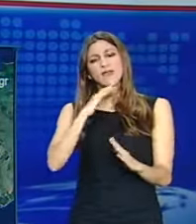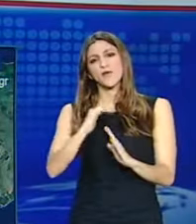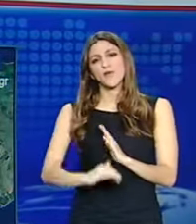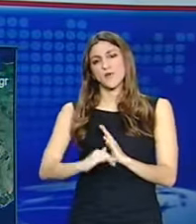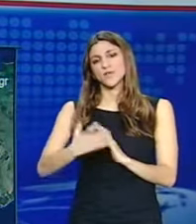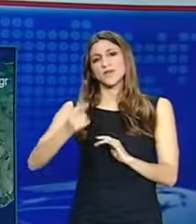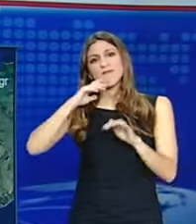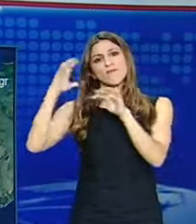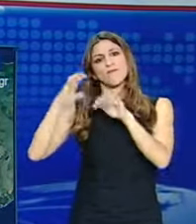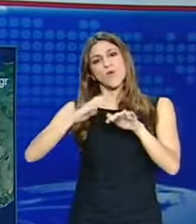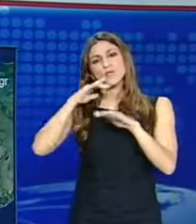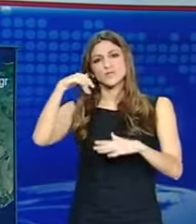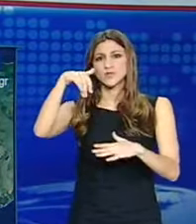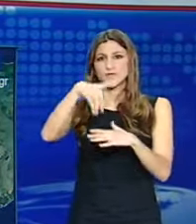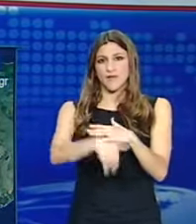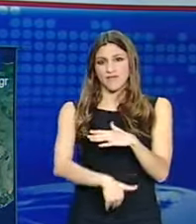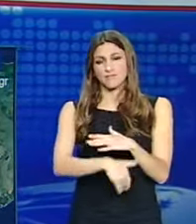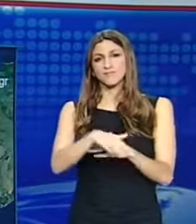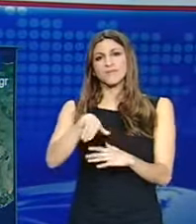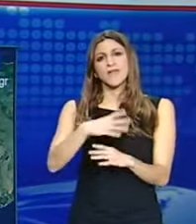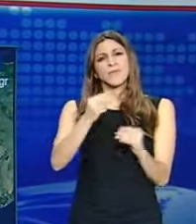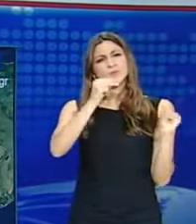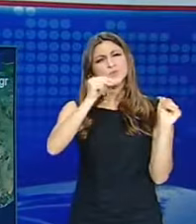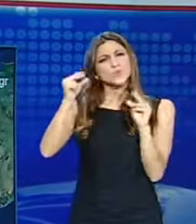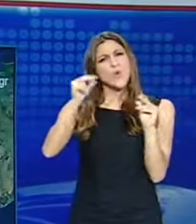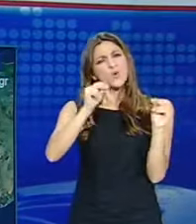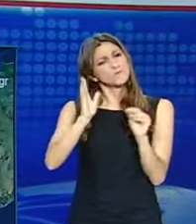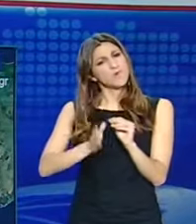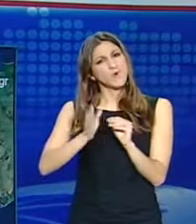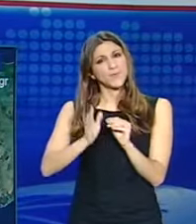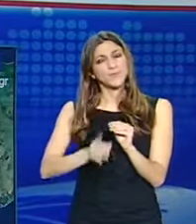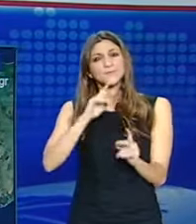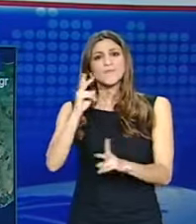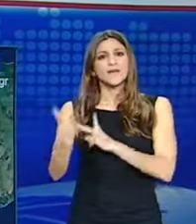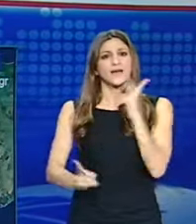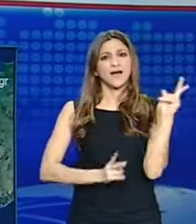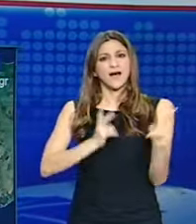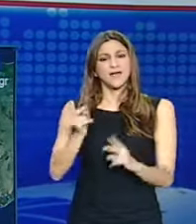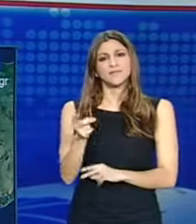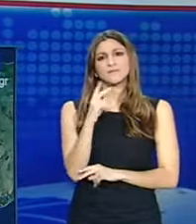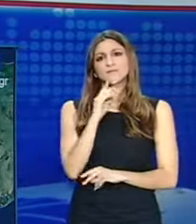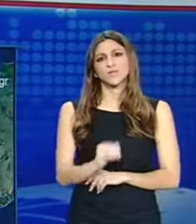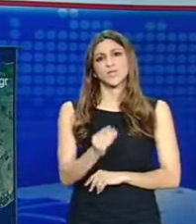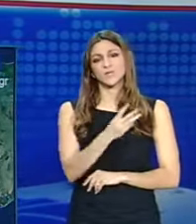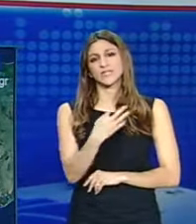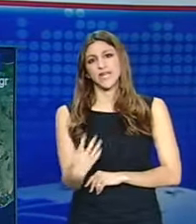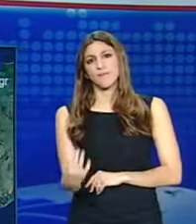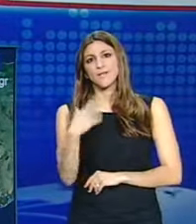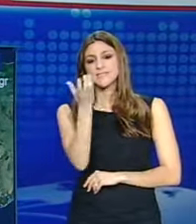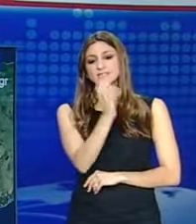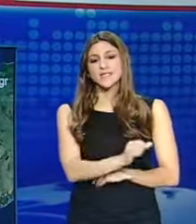βρέξει τοπικά το βράδυ. Ευνοϊκές συνθήκες για μεταφορά σκόνης. Οι άνεμοι θα πνέουν νοτιοανατολική 3 με 5 και στο νότιο Αιγαίο 6 τοπικά 7